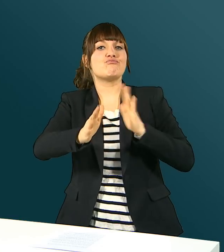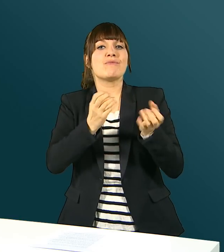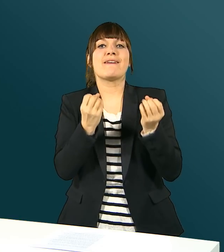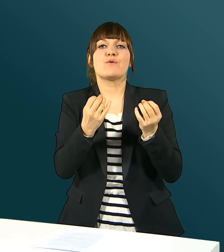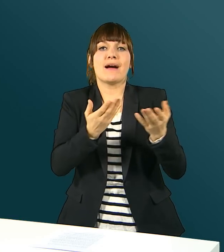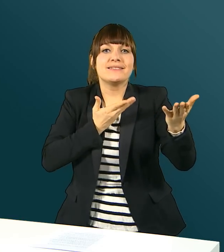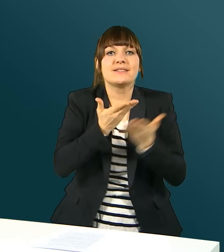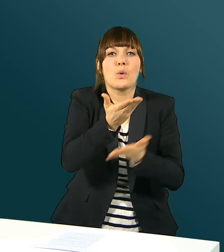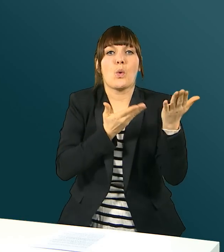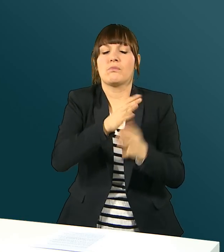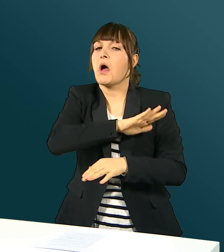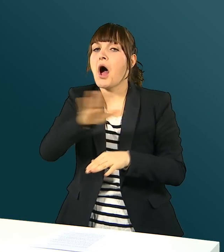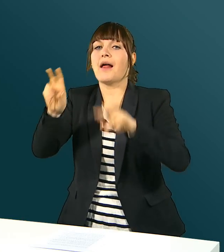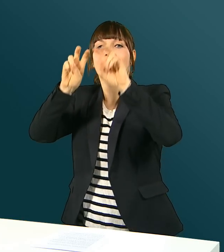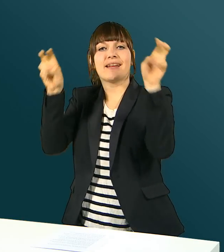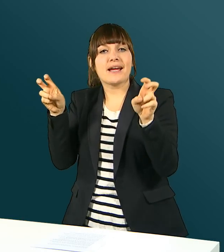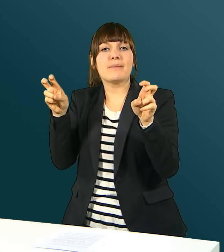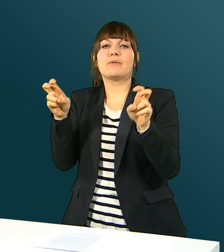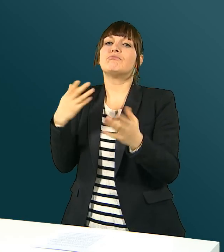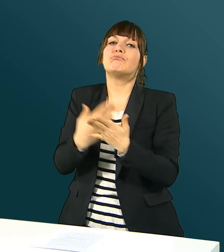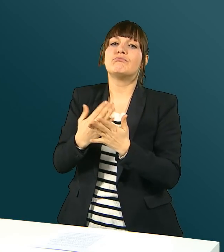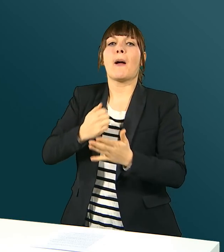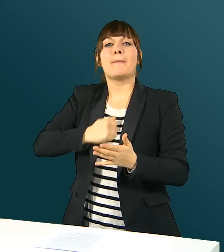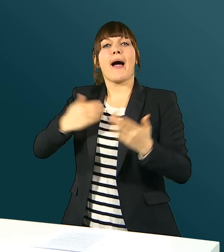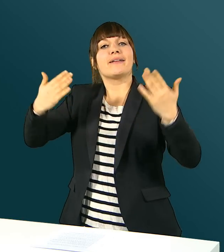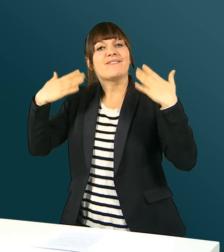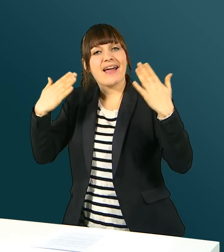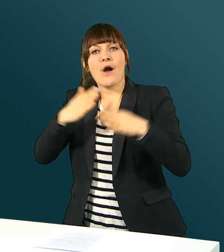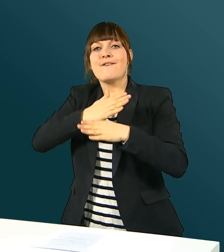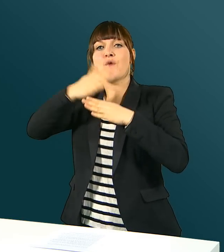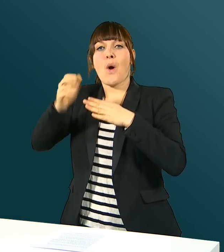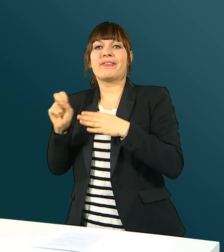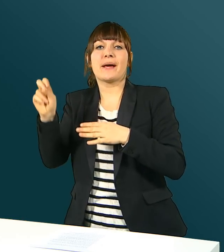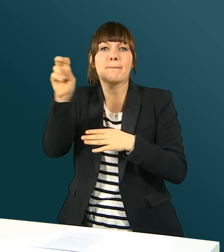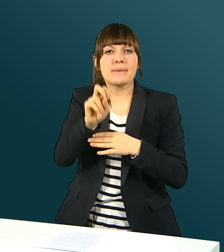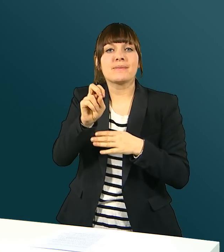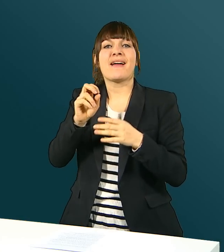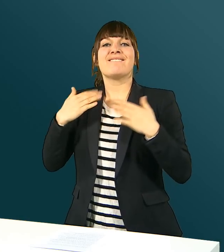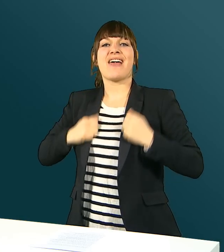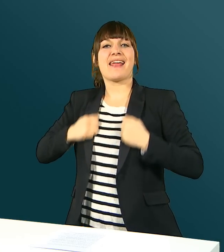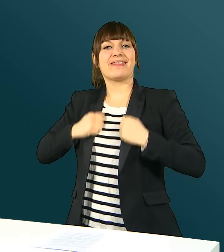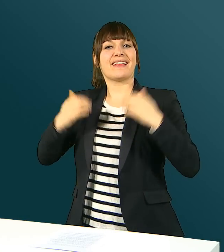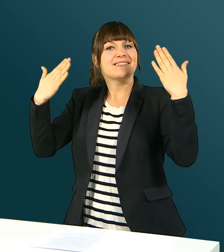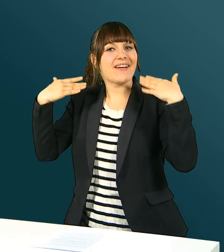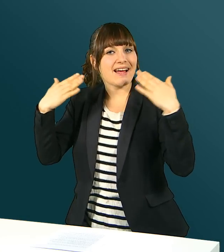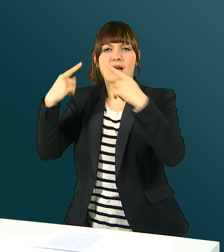Gespräch findet in Gebärdensprache statt zu weltweiten Angeboten wie Badeferien, Wochenendtrips,